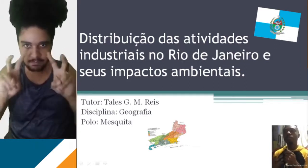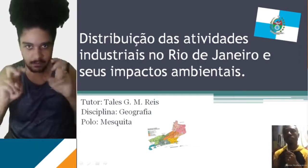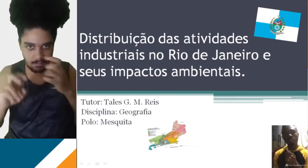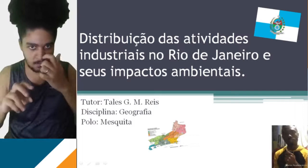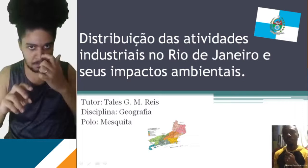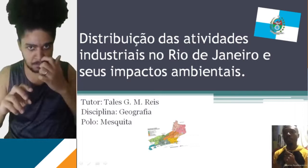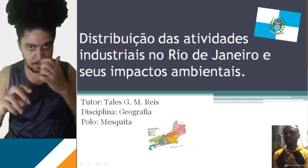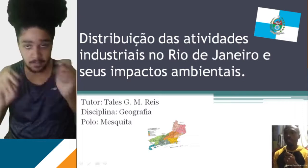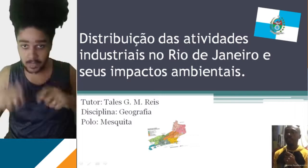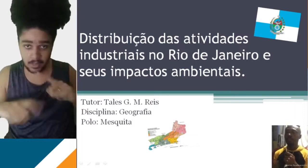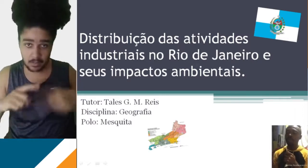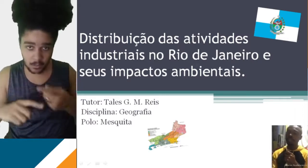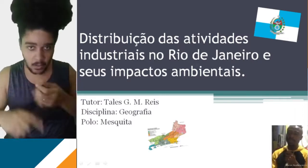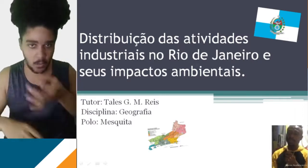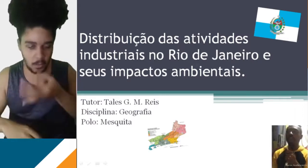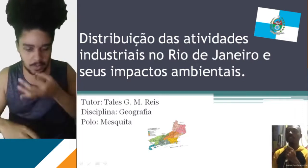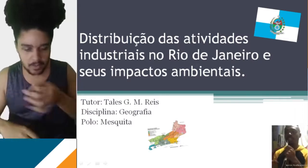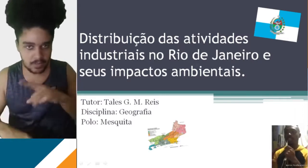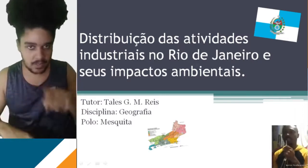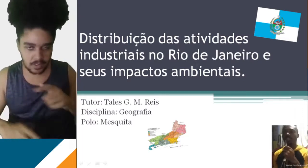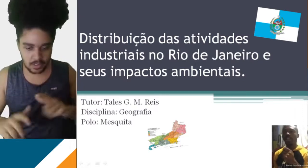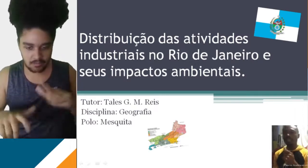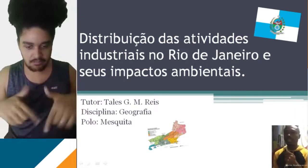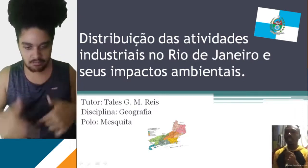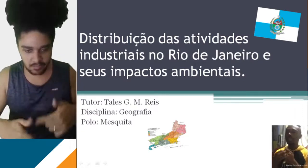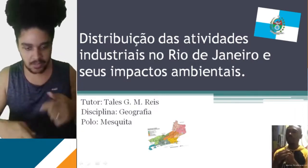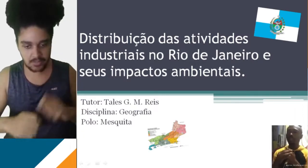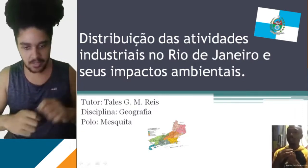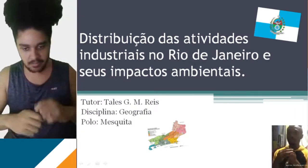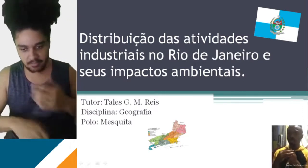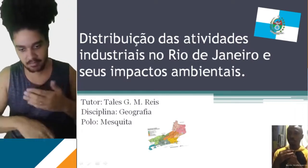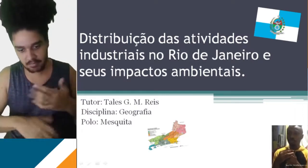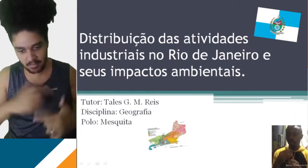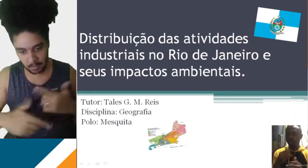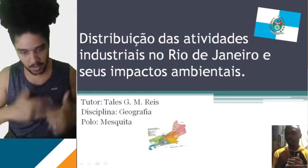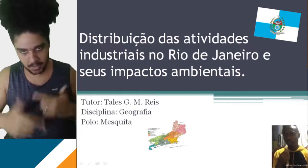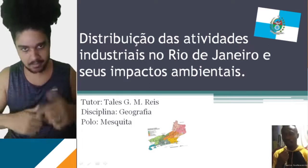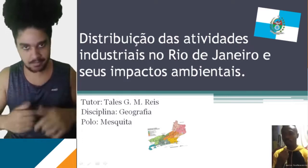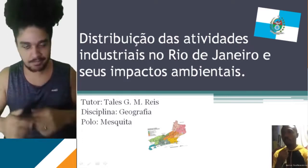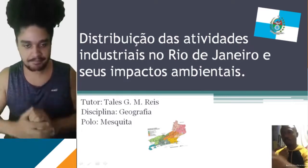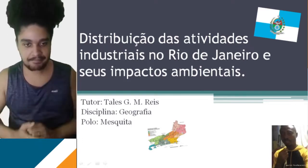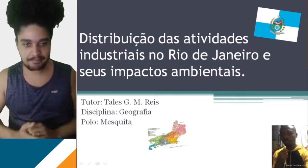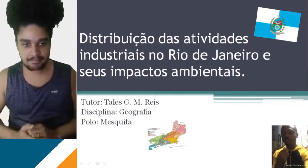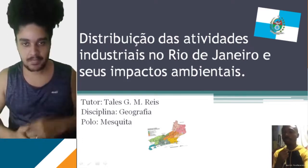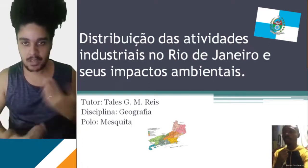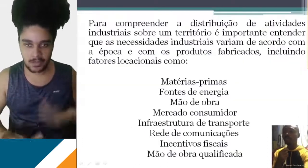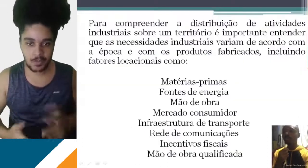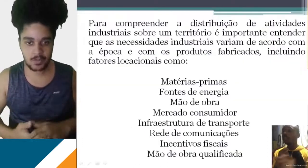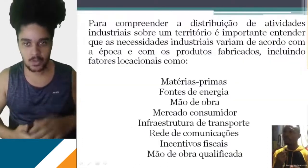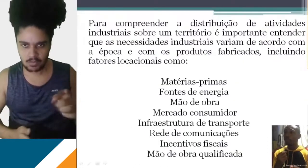assunto e poder então comentar depois no caso vocês fazerem as atividades e poderem se aprofundar também. Valeu? Vamos lá.